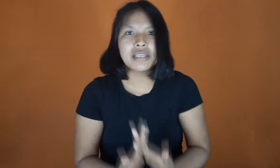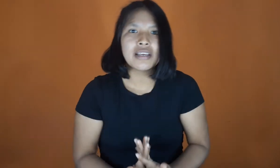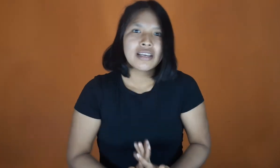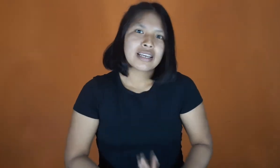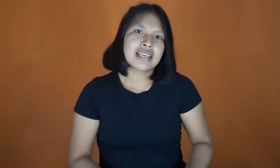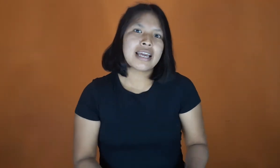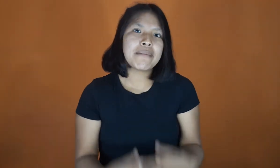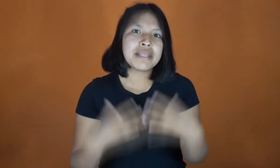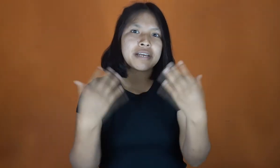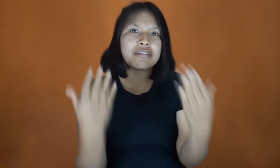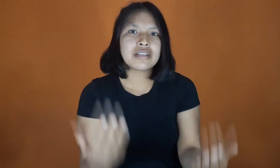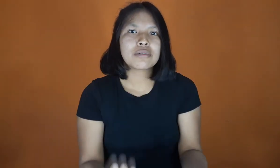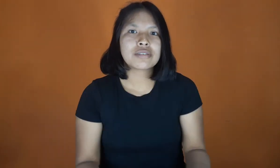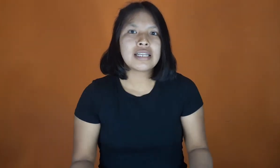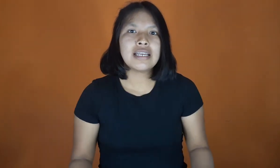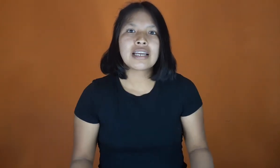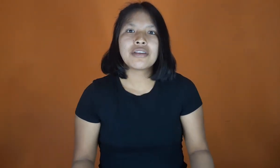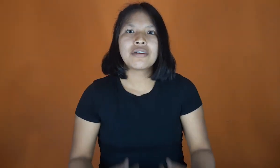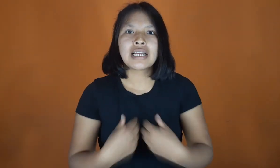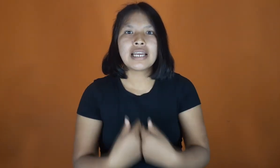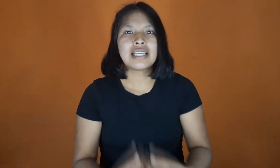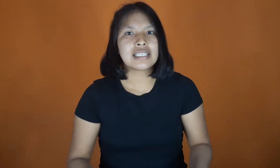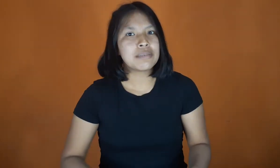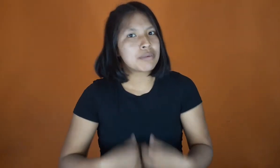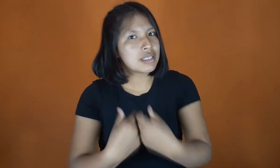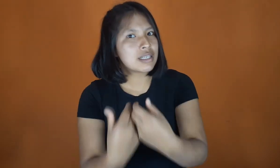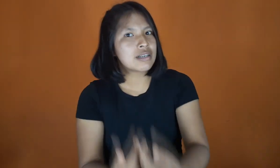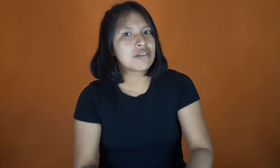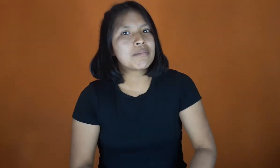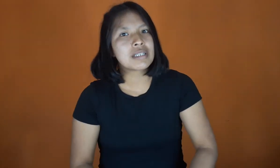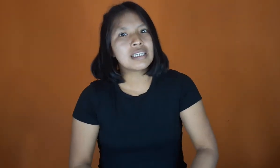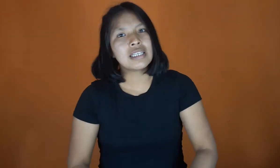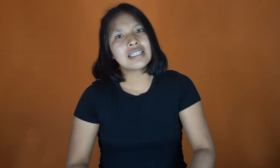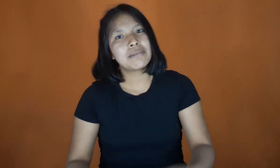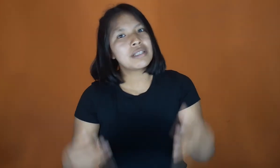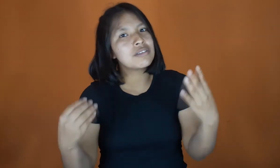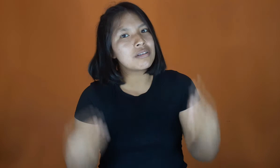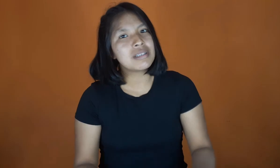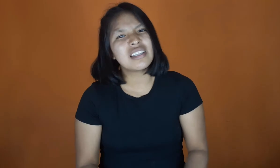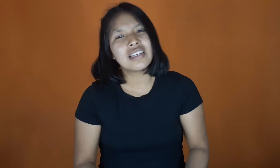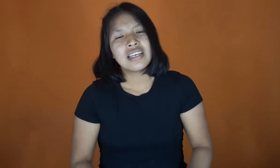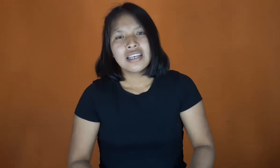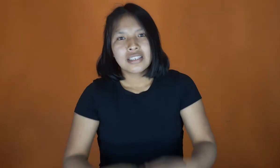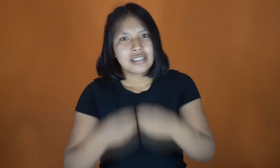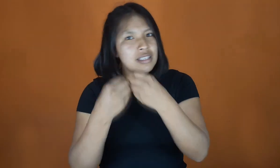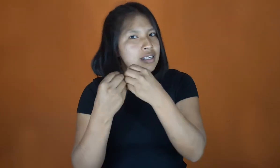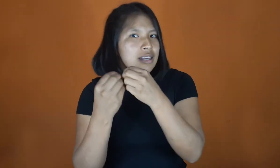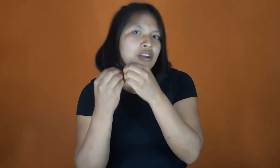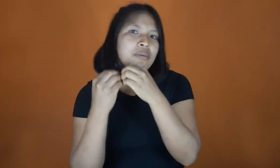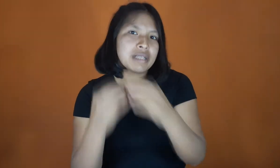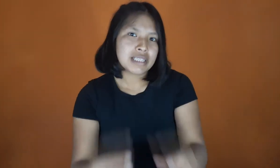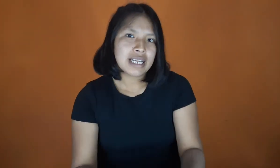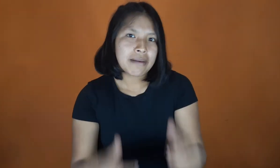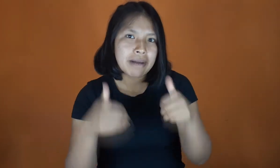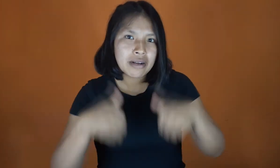que videos les gustaría que yo haga. Y así pueden compartir. Y también no se olviden de comentar abajo.